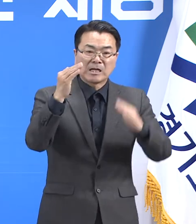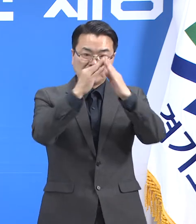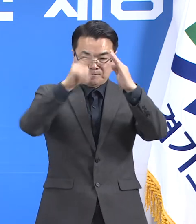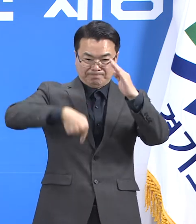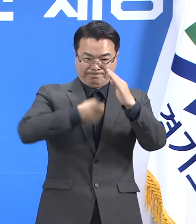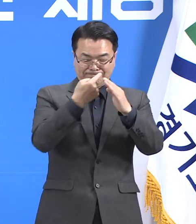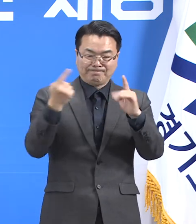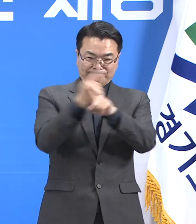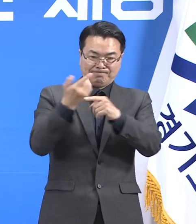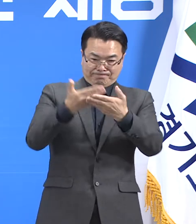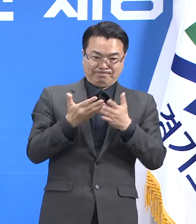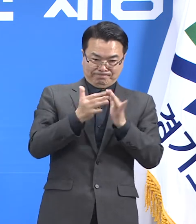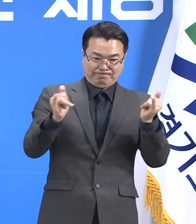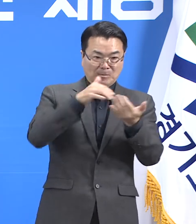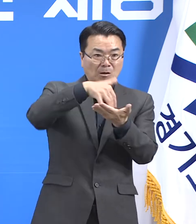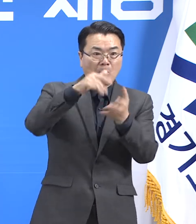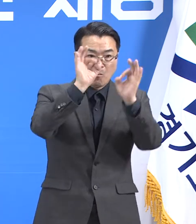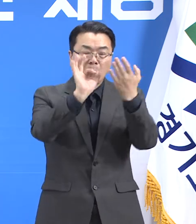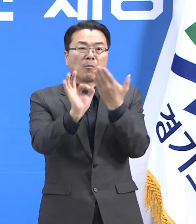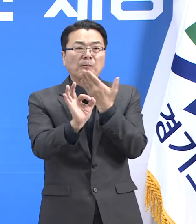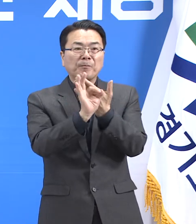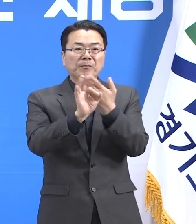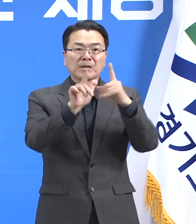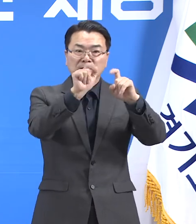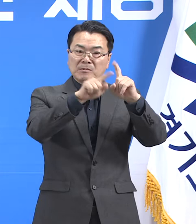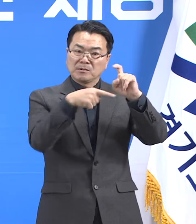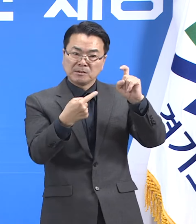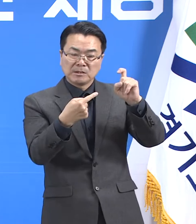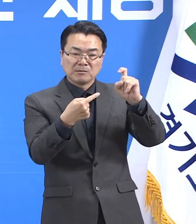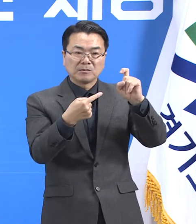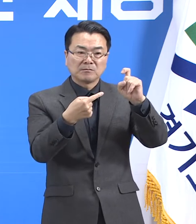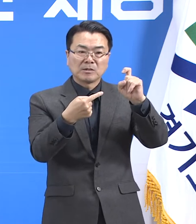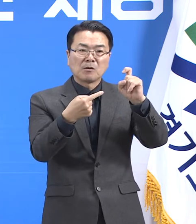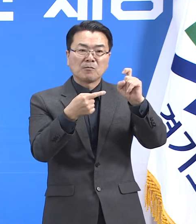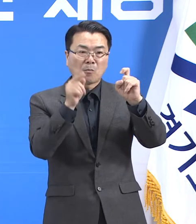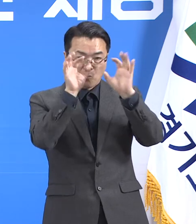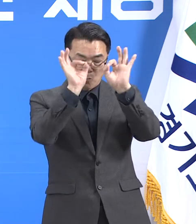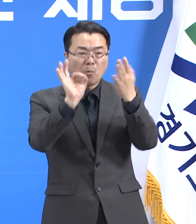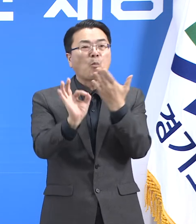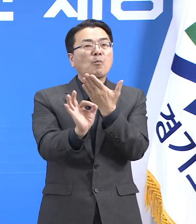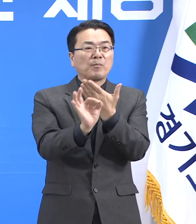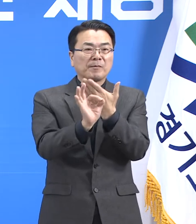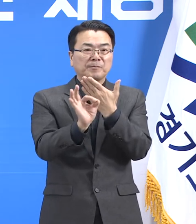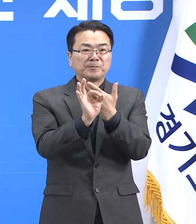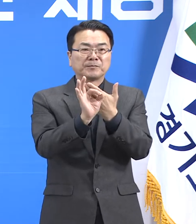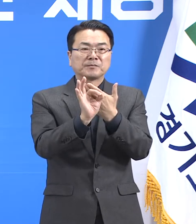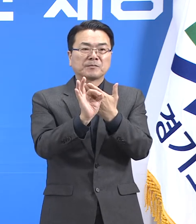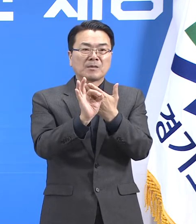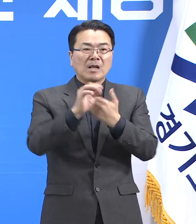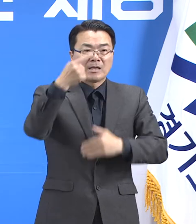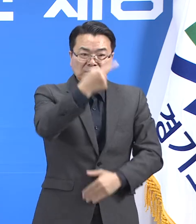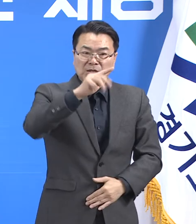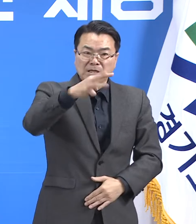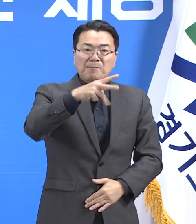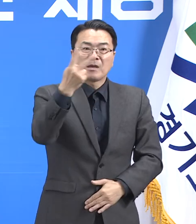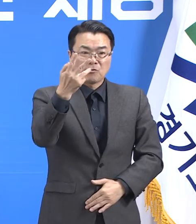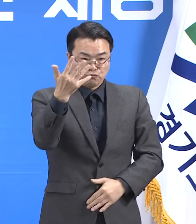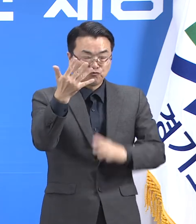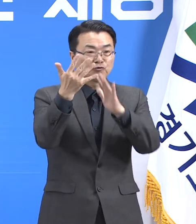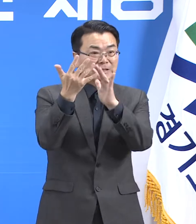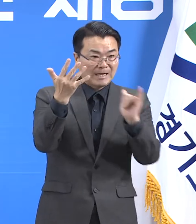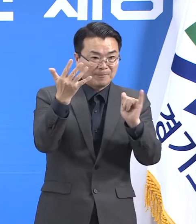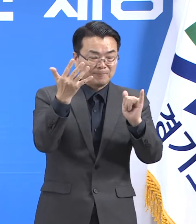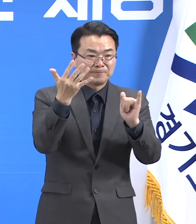프로그램 운영 현황입니다. 11월 1일 18시 기준 재택치료 진행 중의 환자는 1,309명입니다.